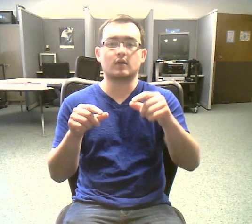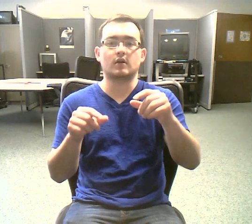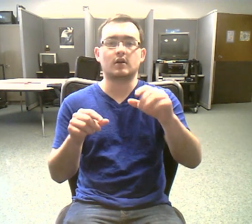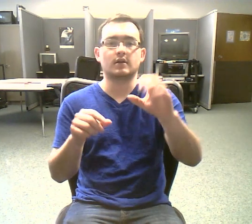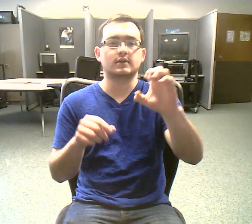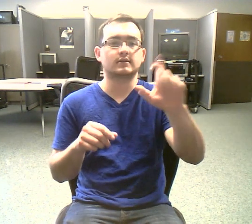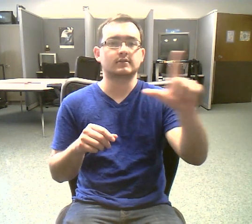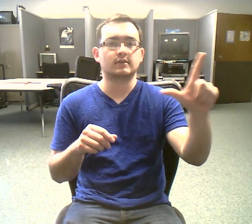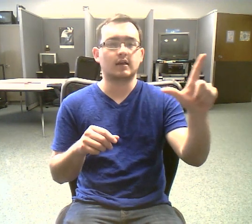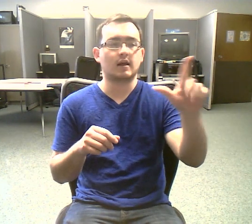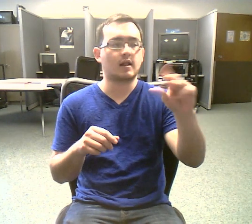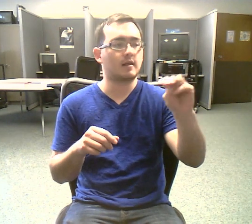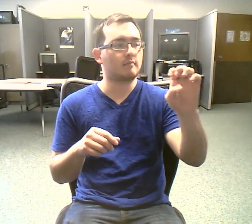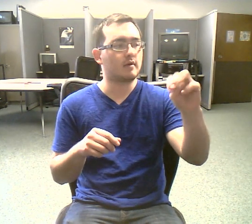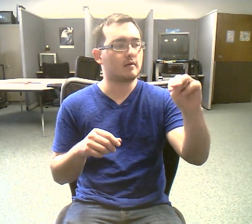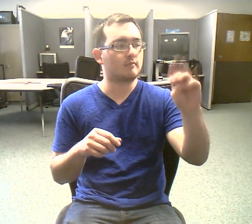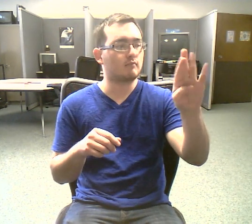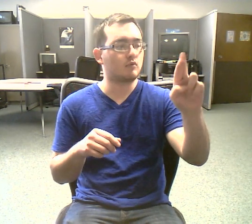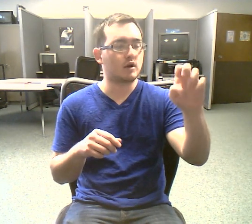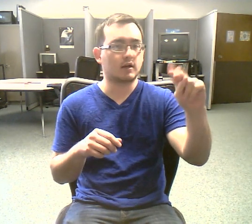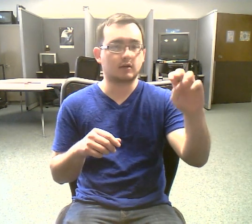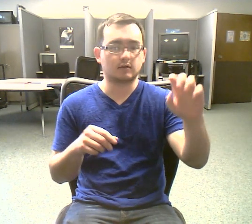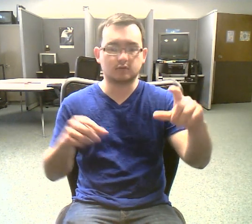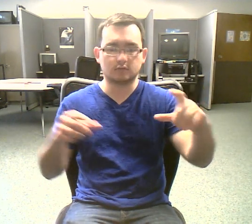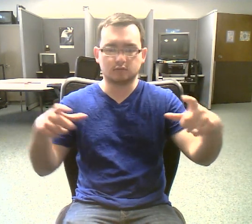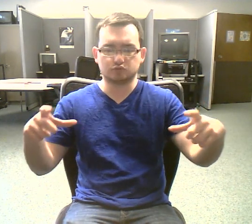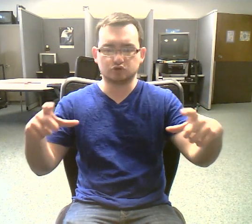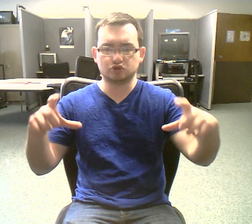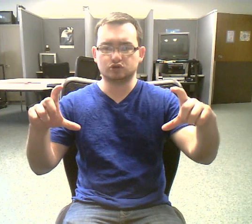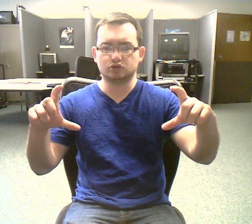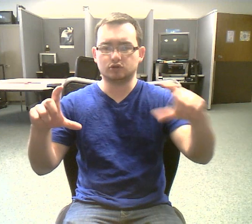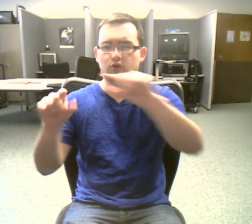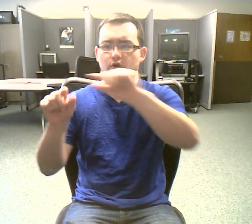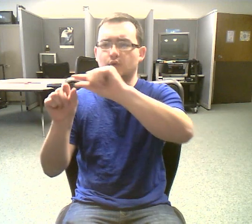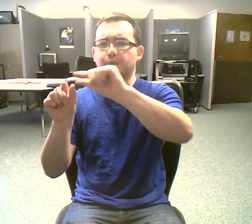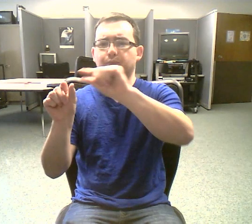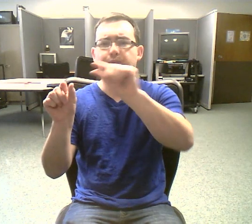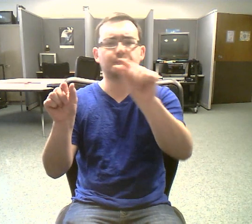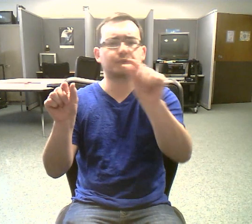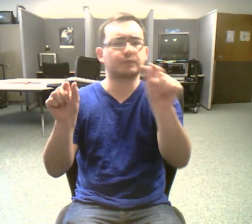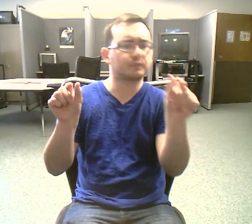We're going go over just a few structures within the cell and what they do.